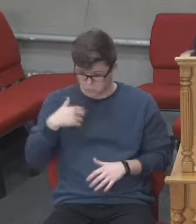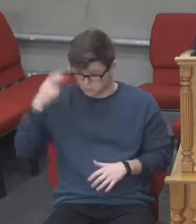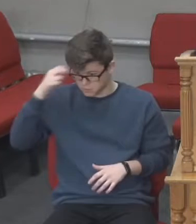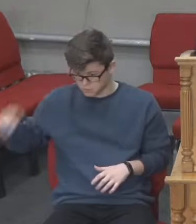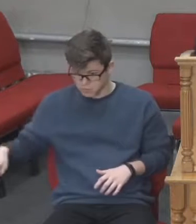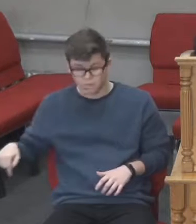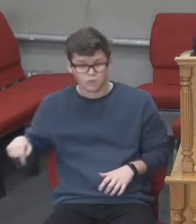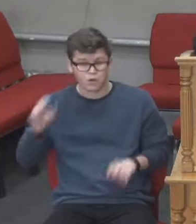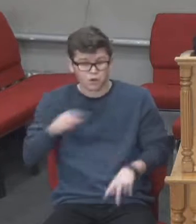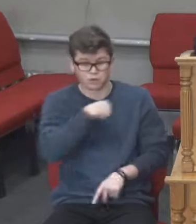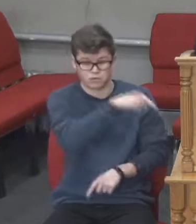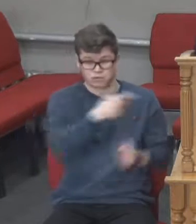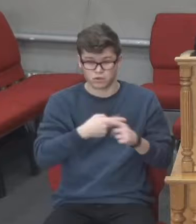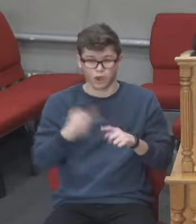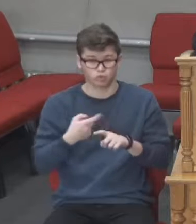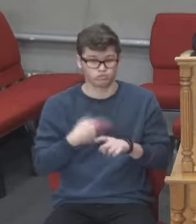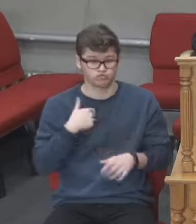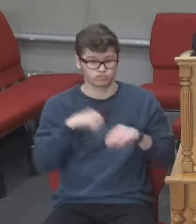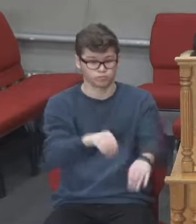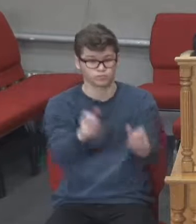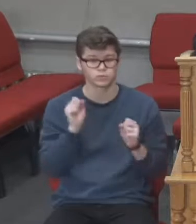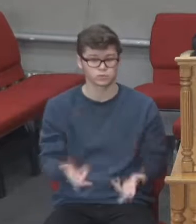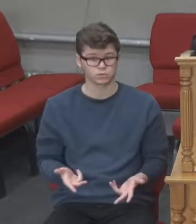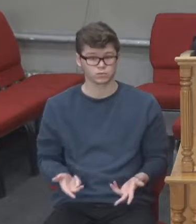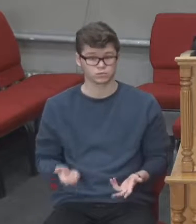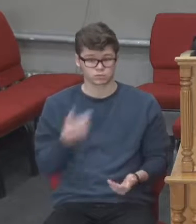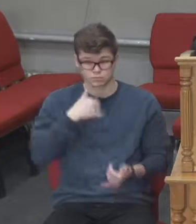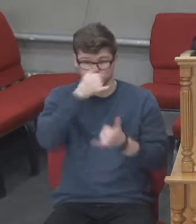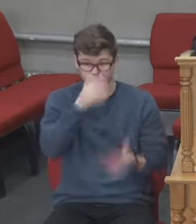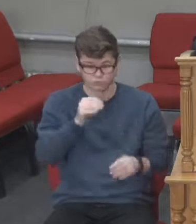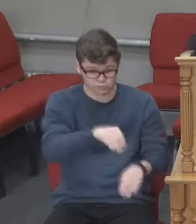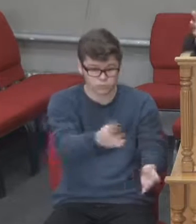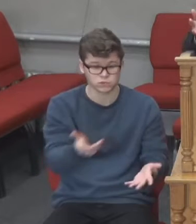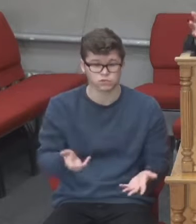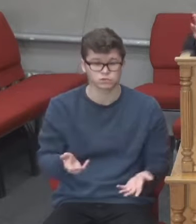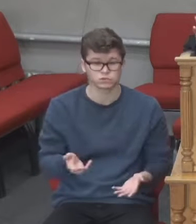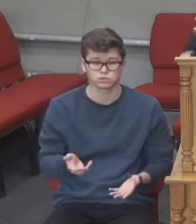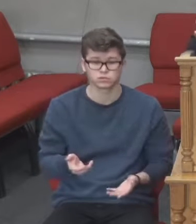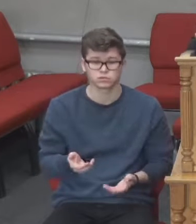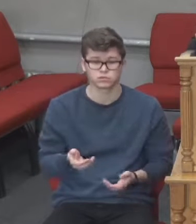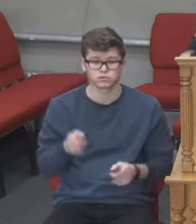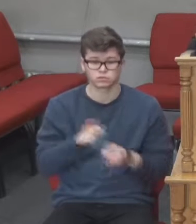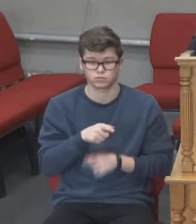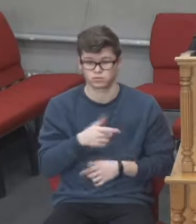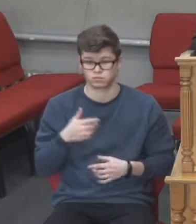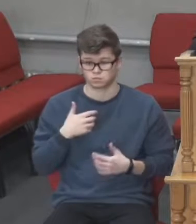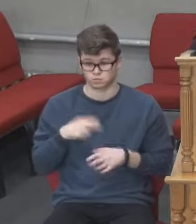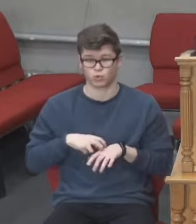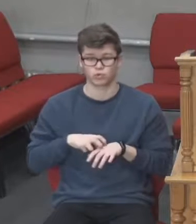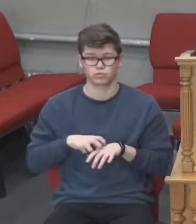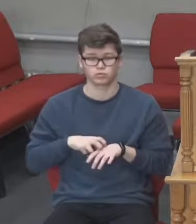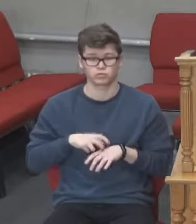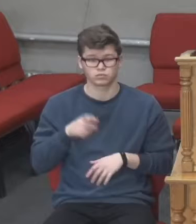їздить нічого, маршрутки не їздять, електрички немає, я не зможу посадити картоплю. І в неї також є страх.